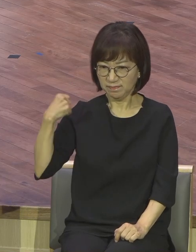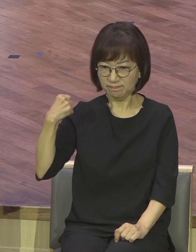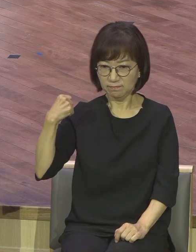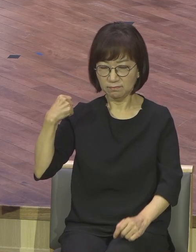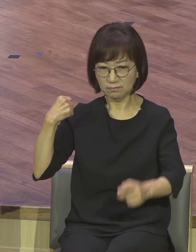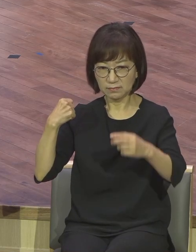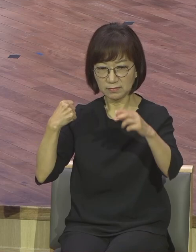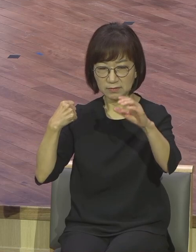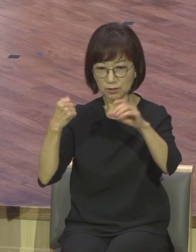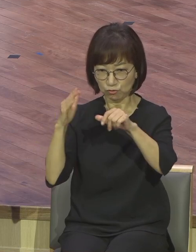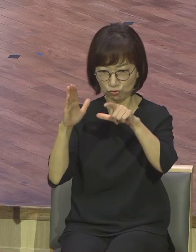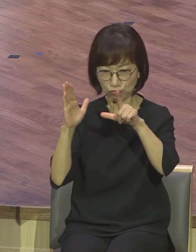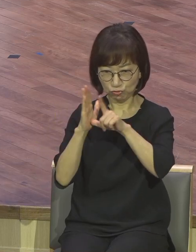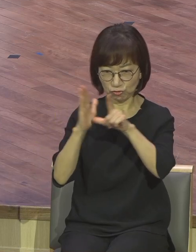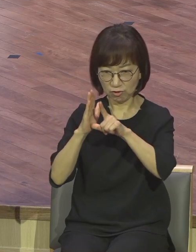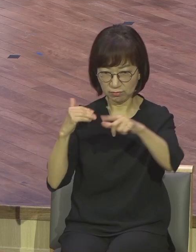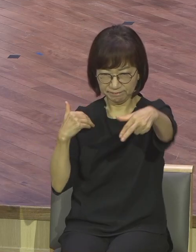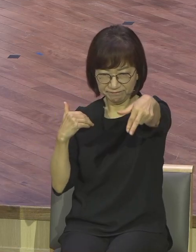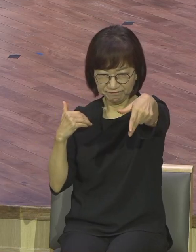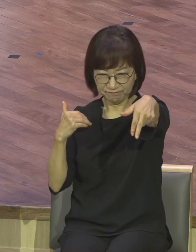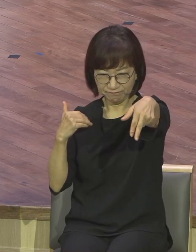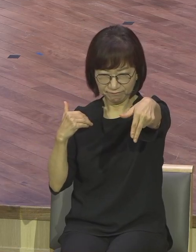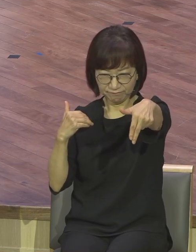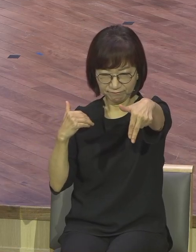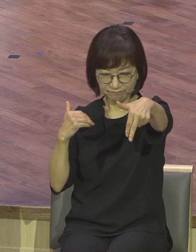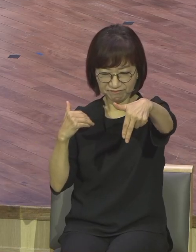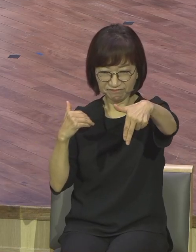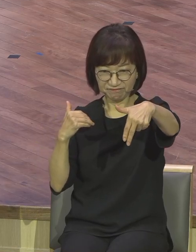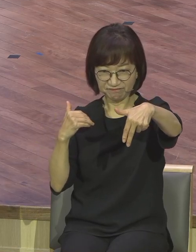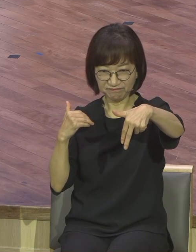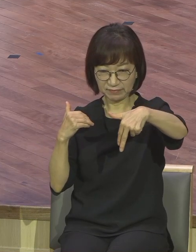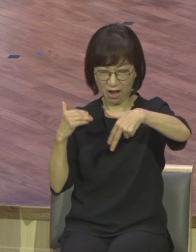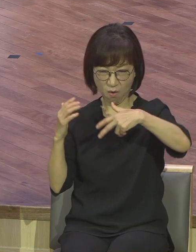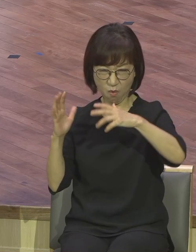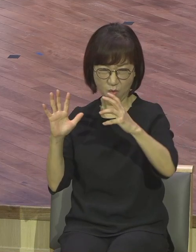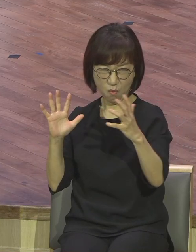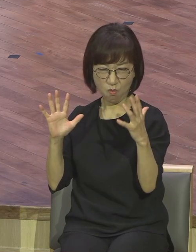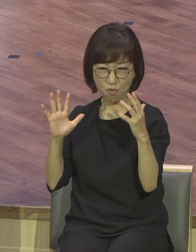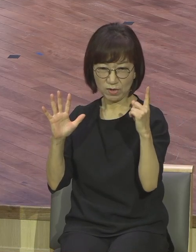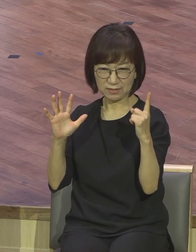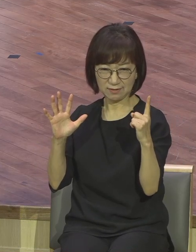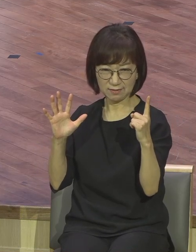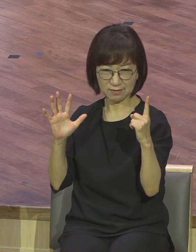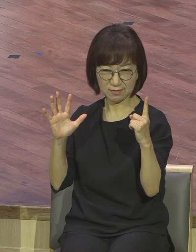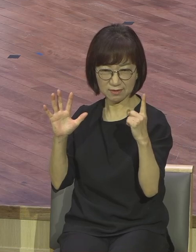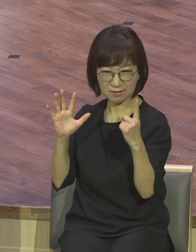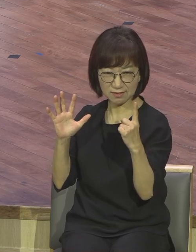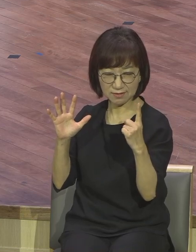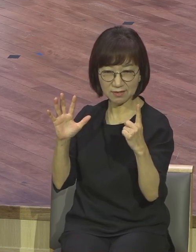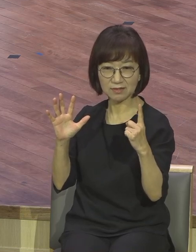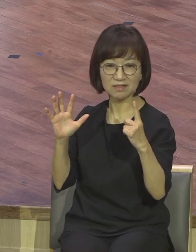개혁하려 한 것도 아닌데 이 카토리기에 문제점을 지지한 것밖에 없는데 이게 확 난 겁니다.